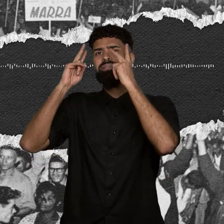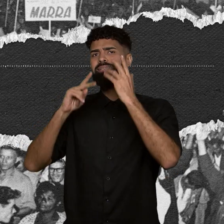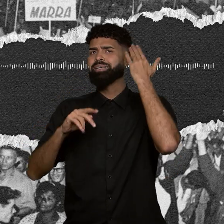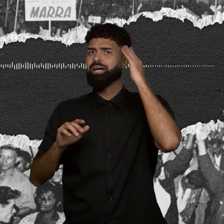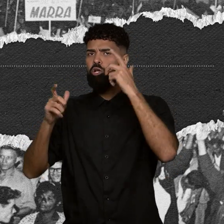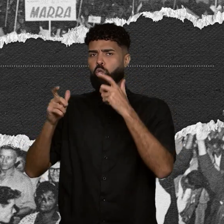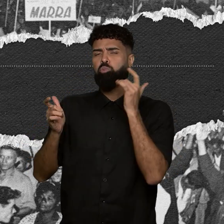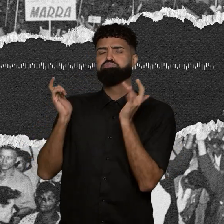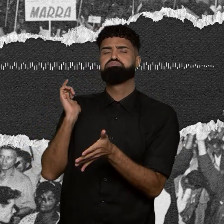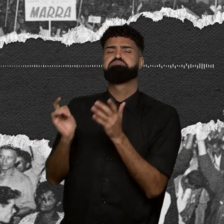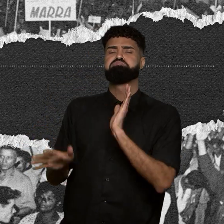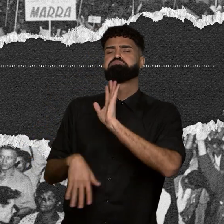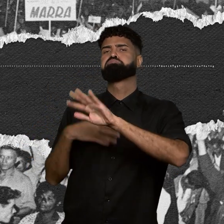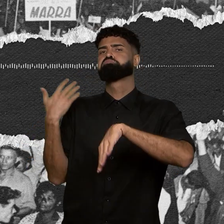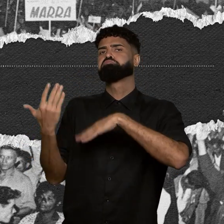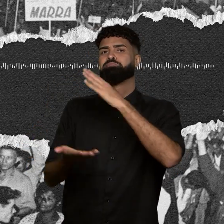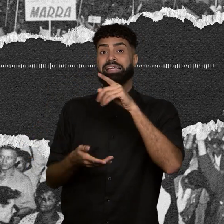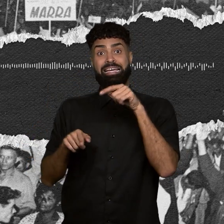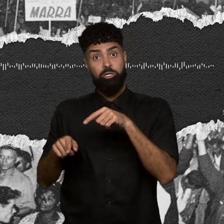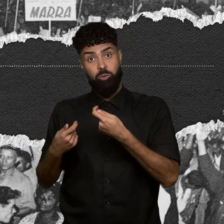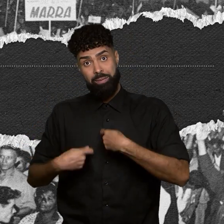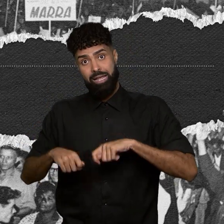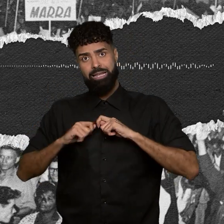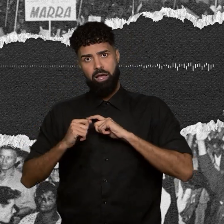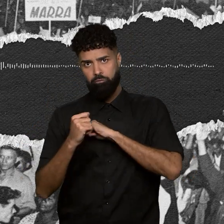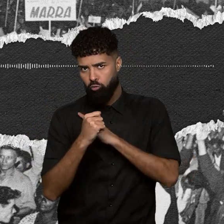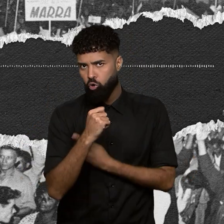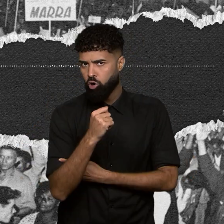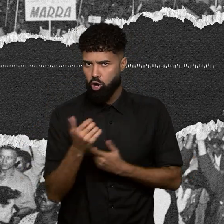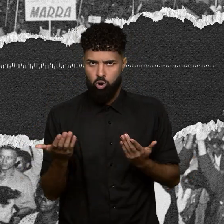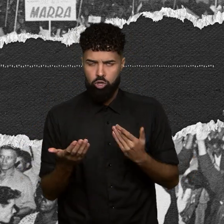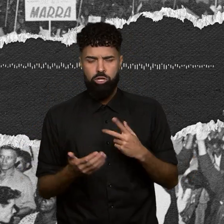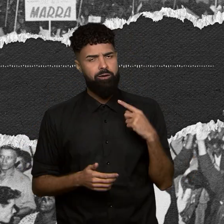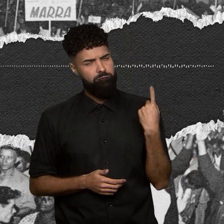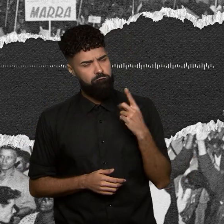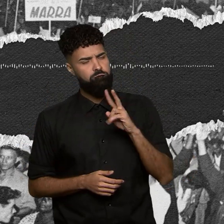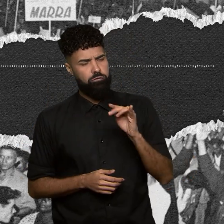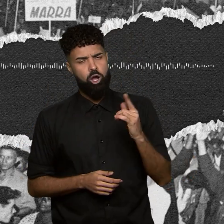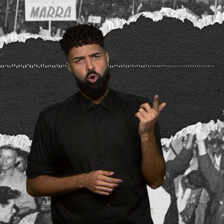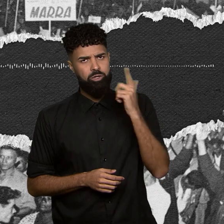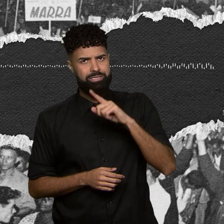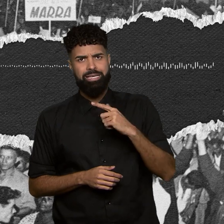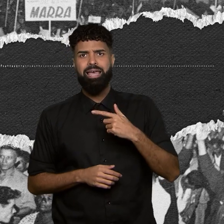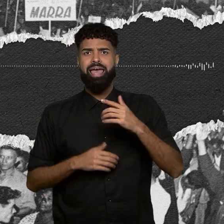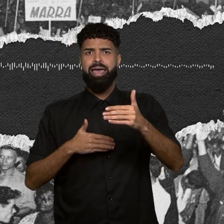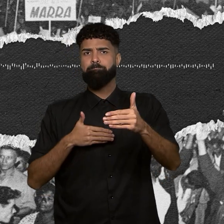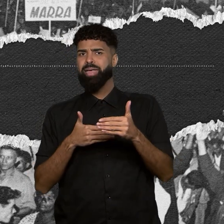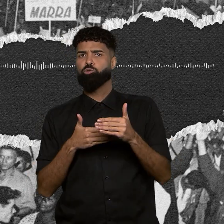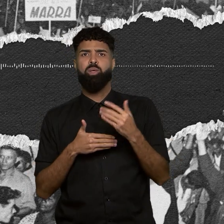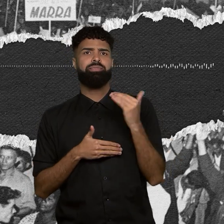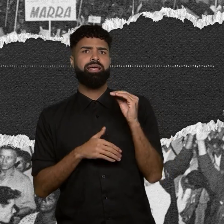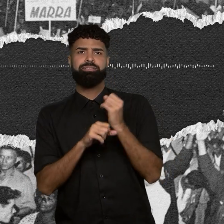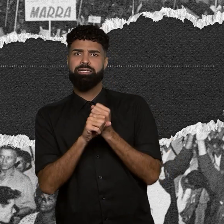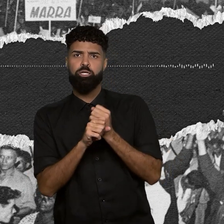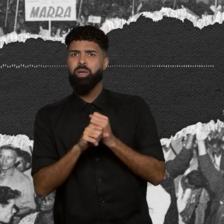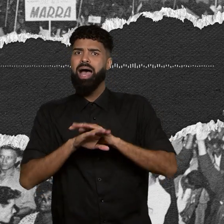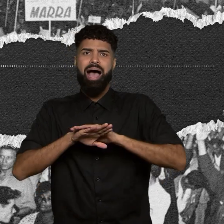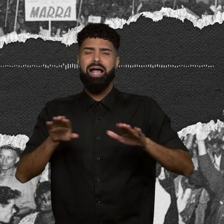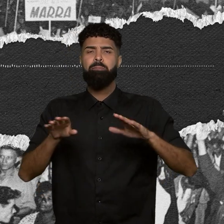local e isso é o que nos traz força hoje. E vamos conseguir, em menos de 10 anos, eliminar todas as palafitas existentes na cidade.